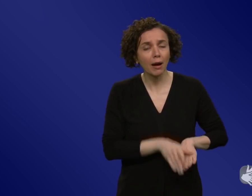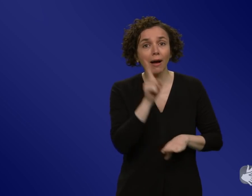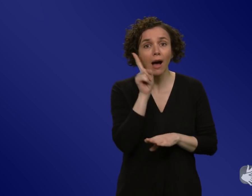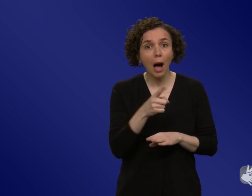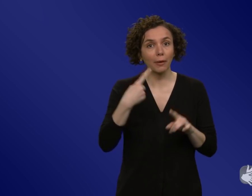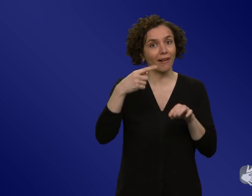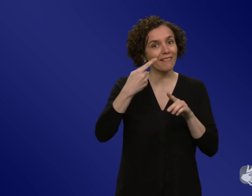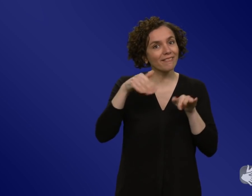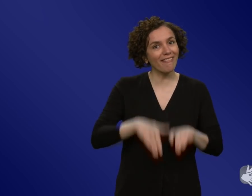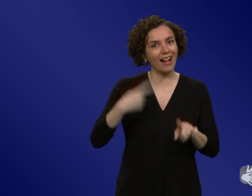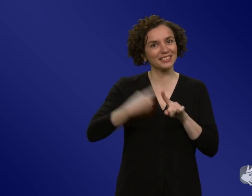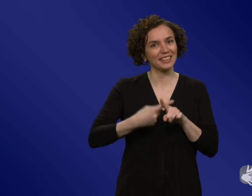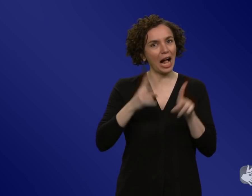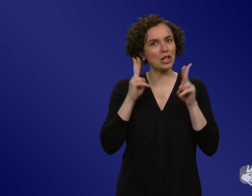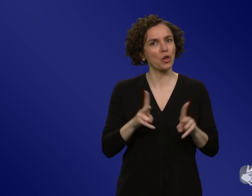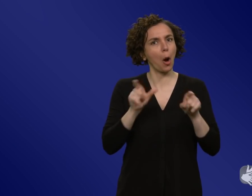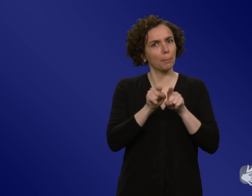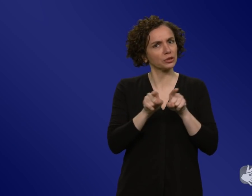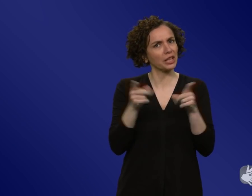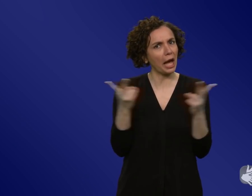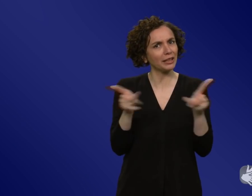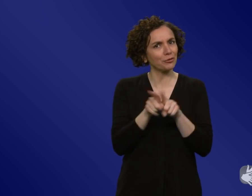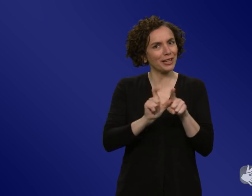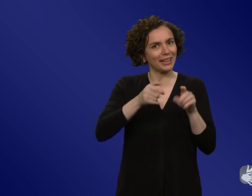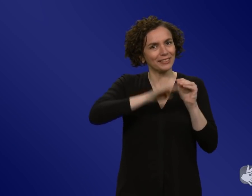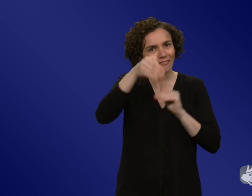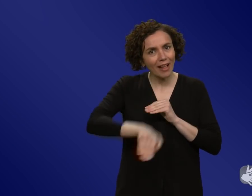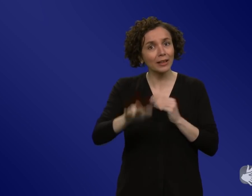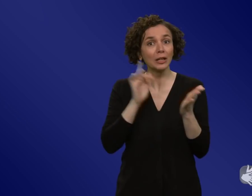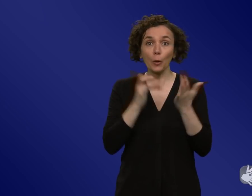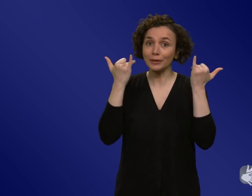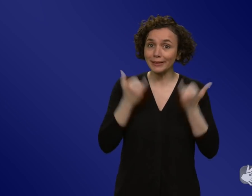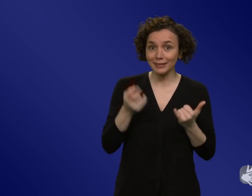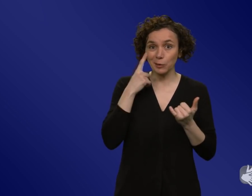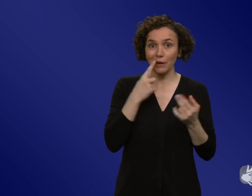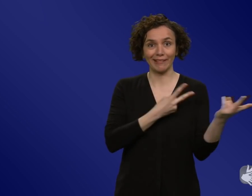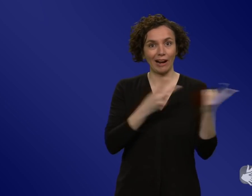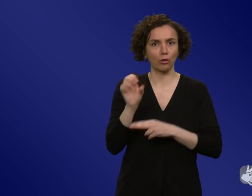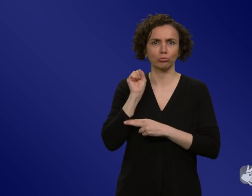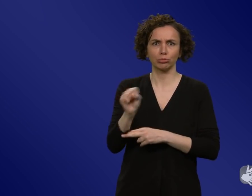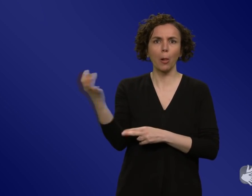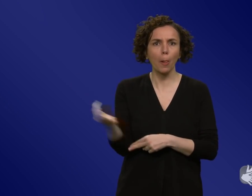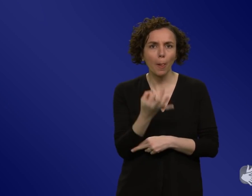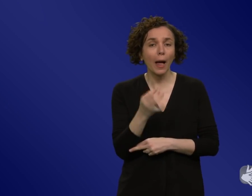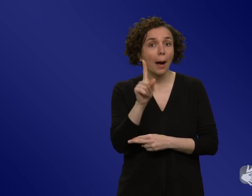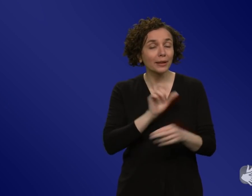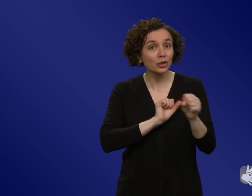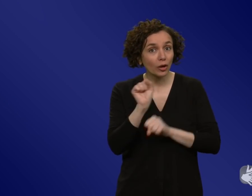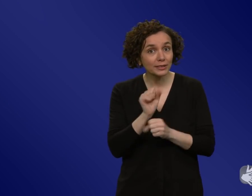Sie haben zwar eine andere Bedeutung als damals, weil die Last in den Krankenhäusern geringer ist, aber es gibt nach wie vor Covid-Tote im 200er, 300er Bereich